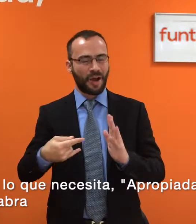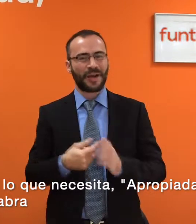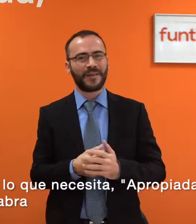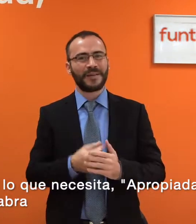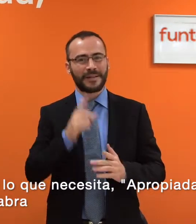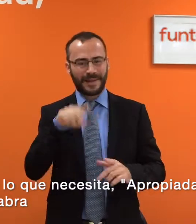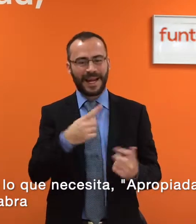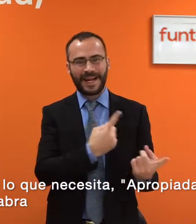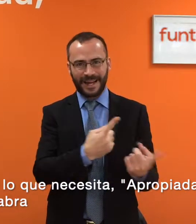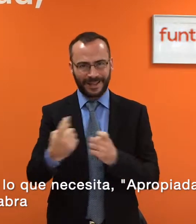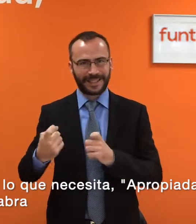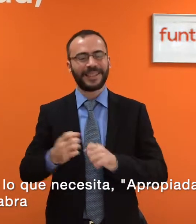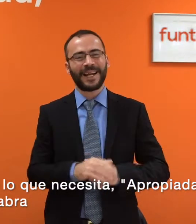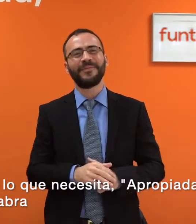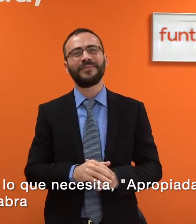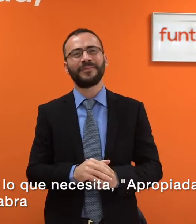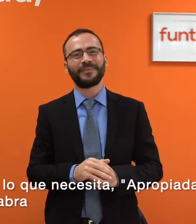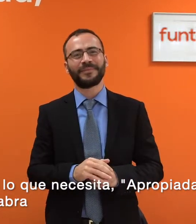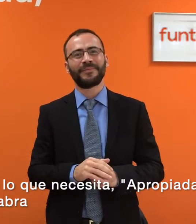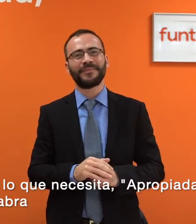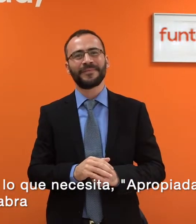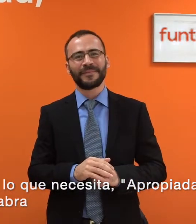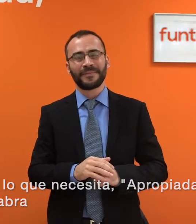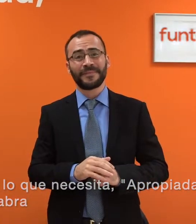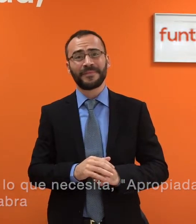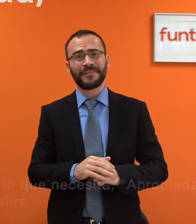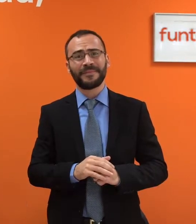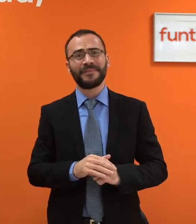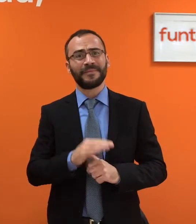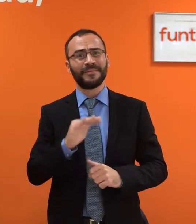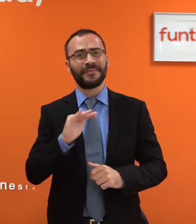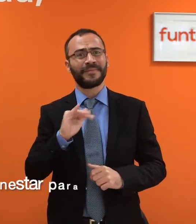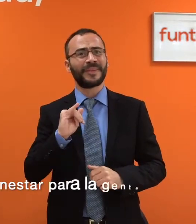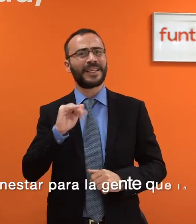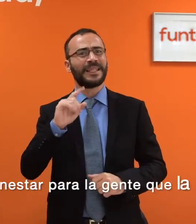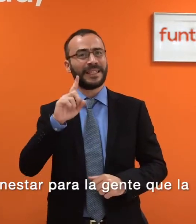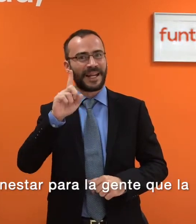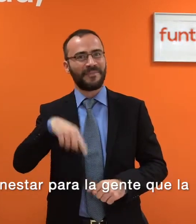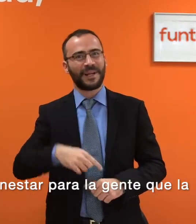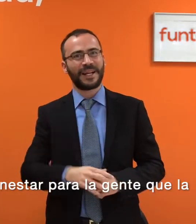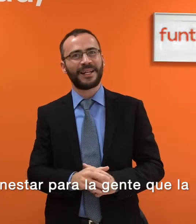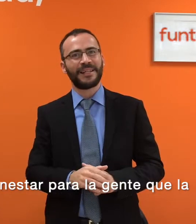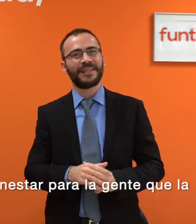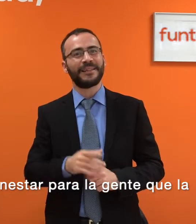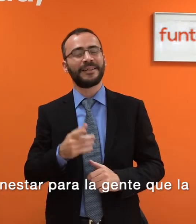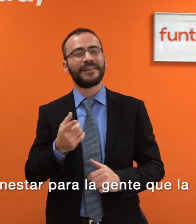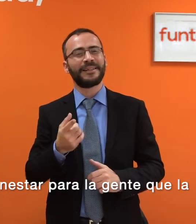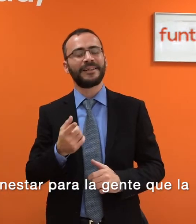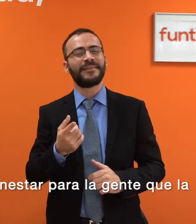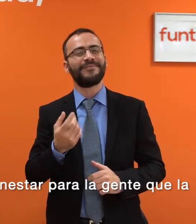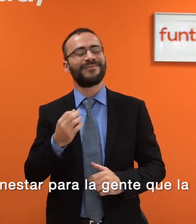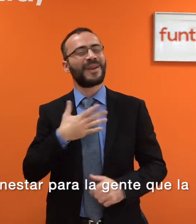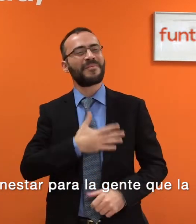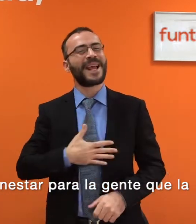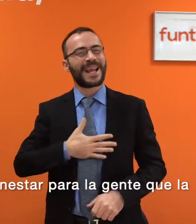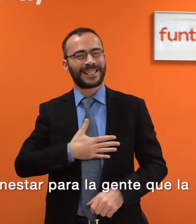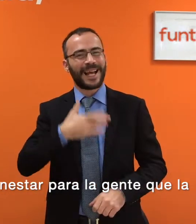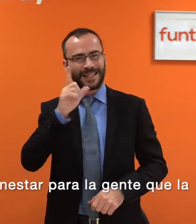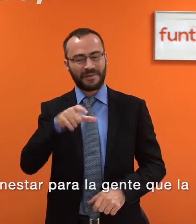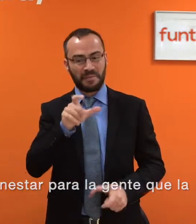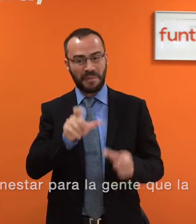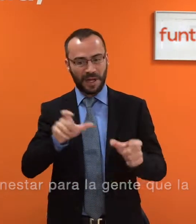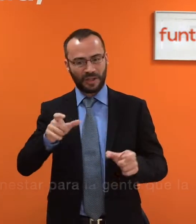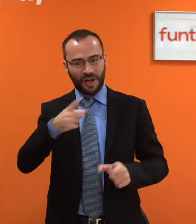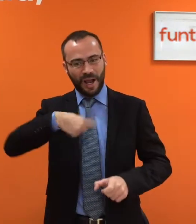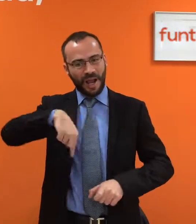lo que necesita, apropiada, en los dos sentidos de la palabra, y de otro lado, genera bienestar para la gente que la